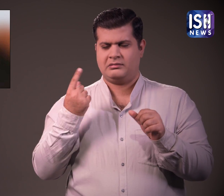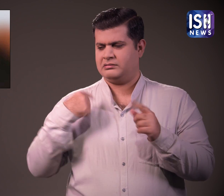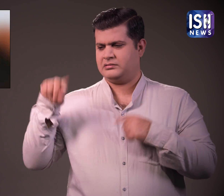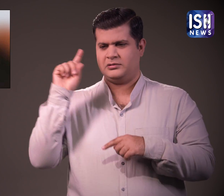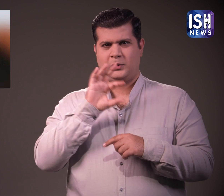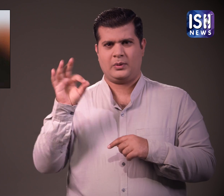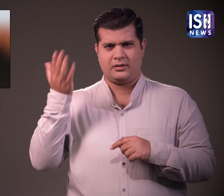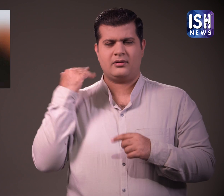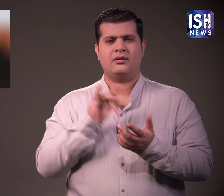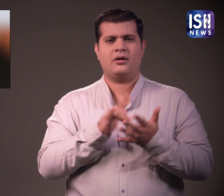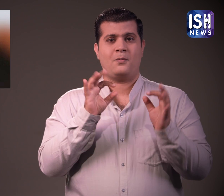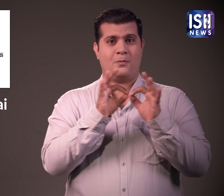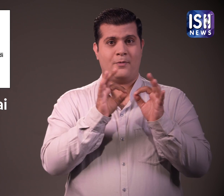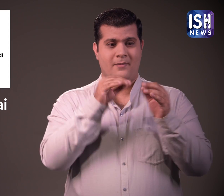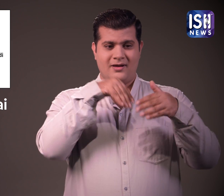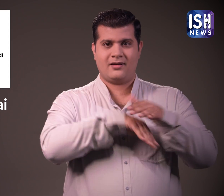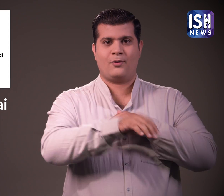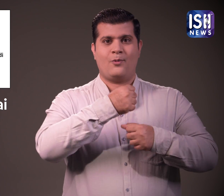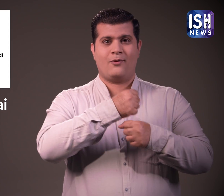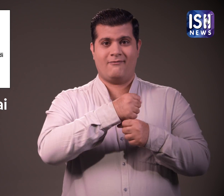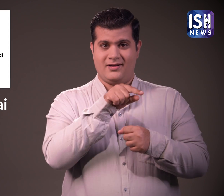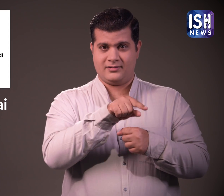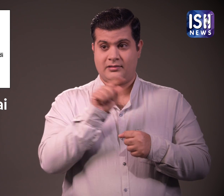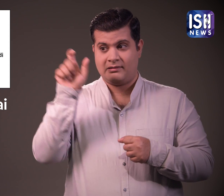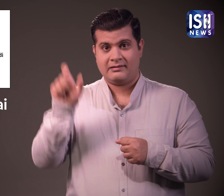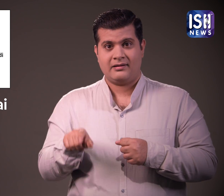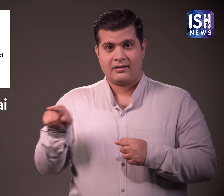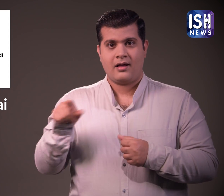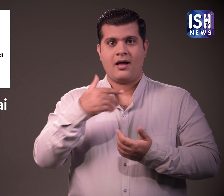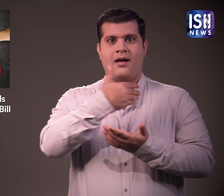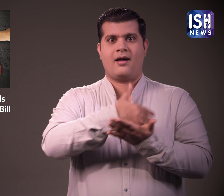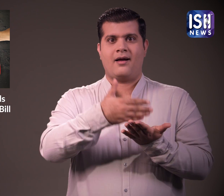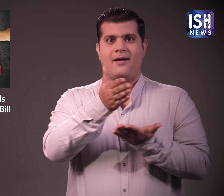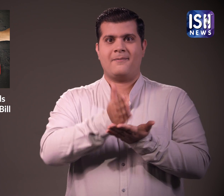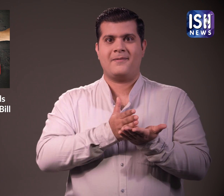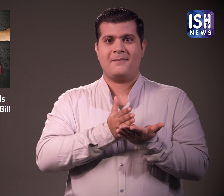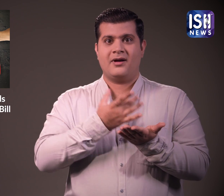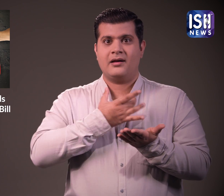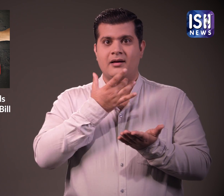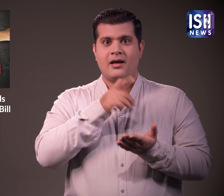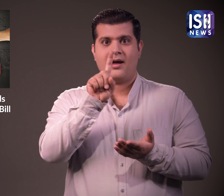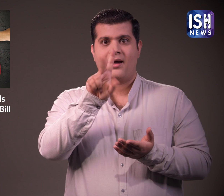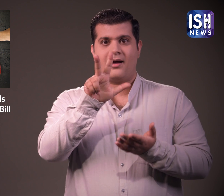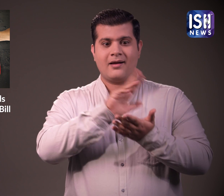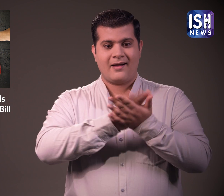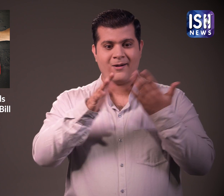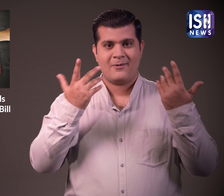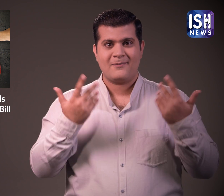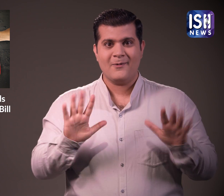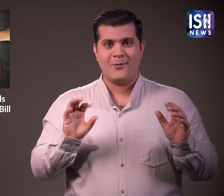सब्बिर अंसारी ने अपने 18 जनम दिन पर एक धाबे पर